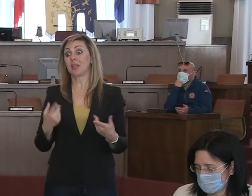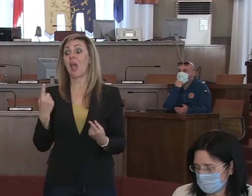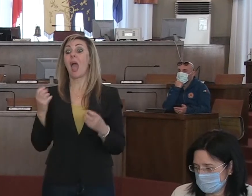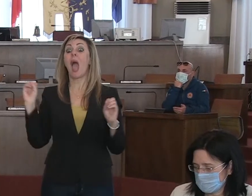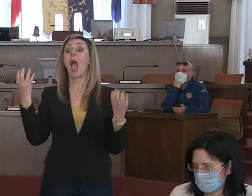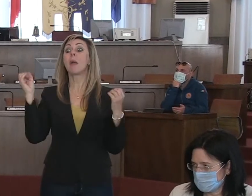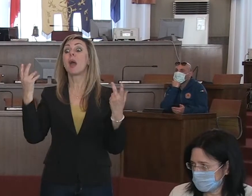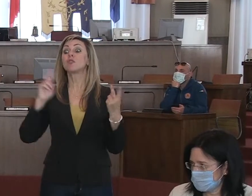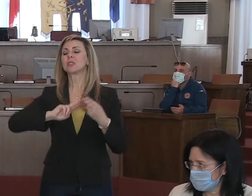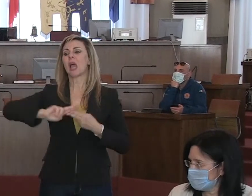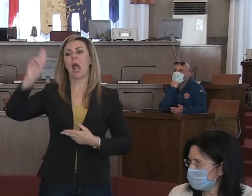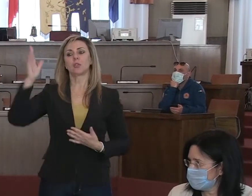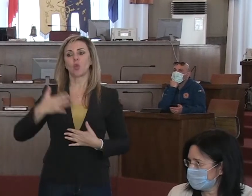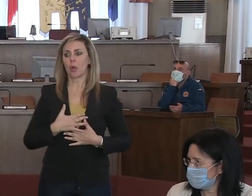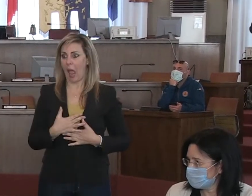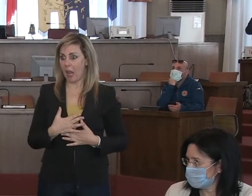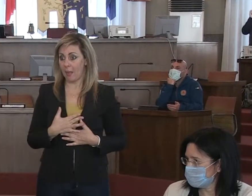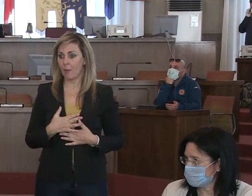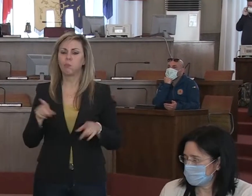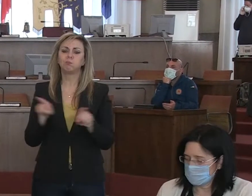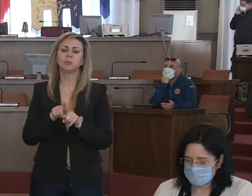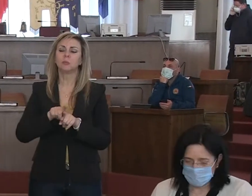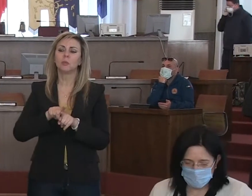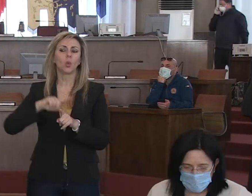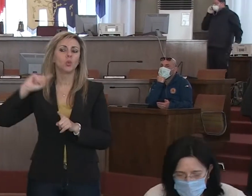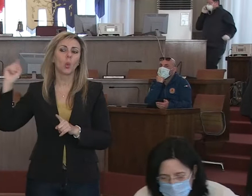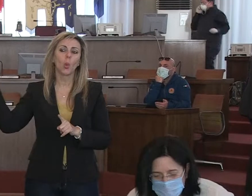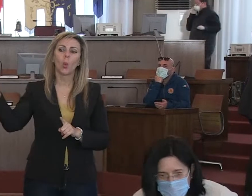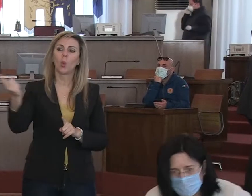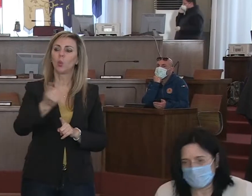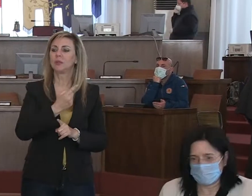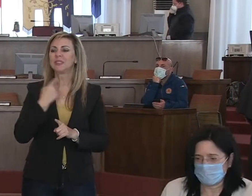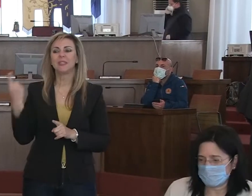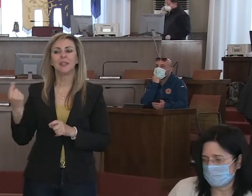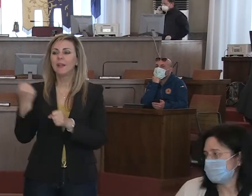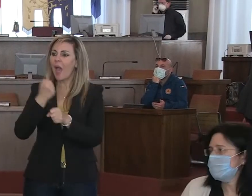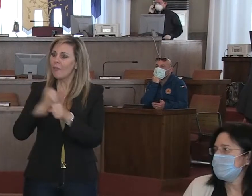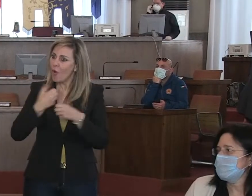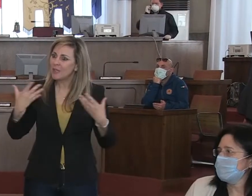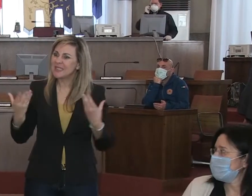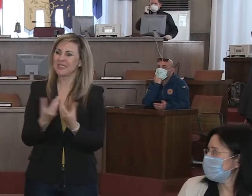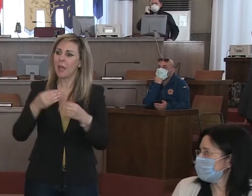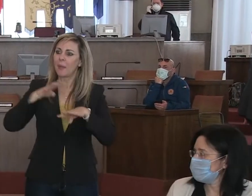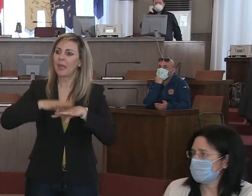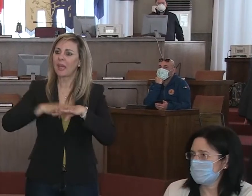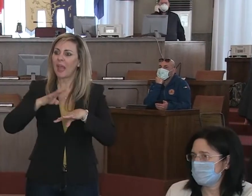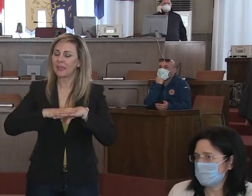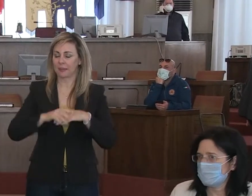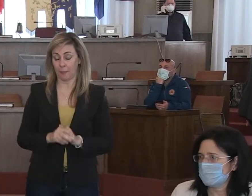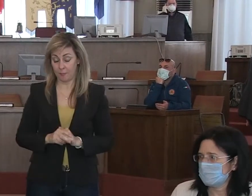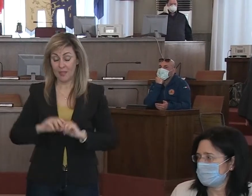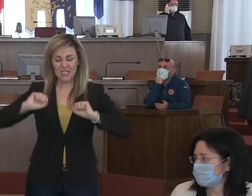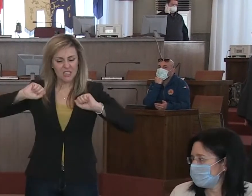nazionale, così come tutti gli altri enti che danno un contributo per il loro sforzo che stanno facendo